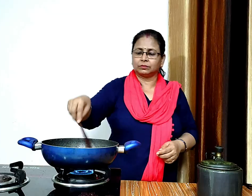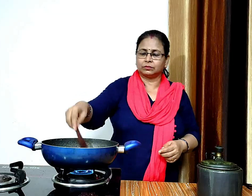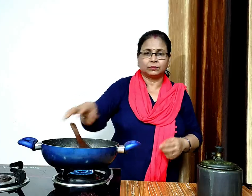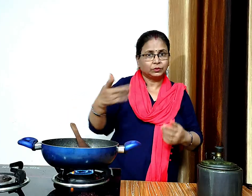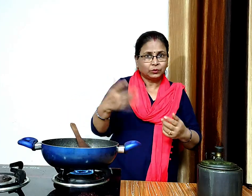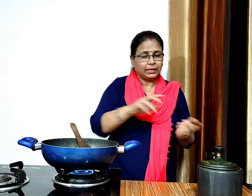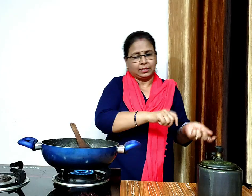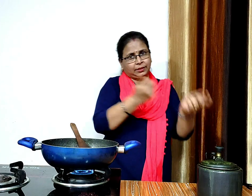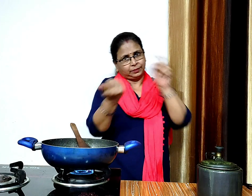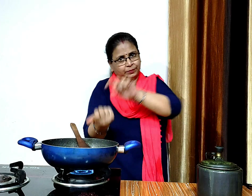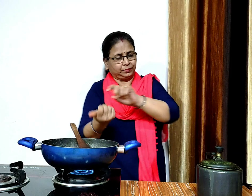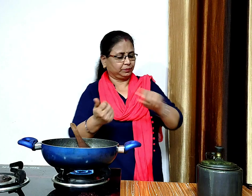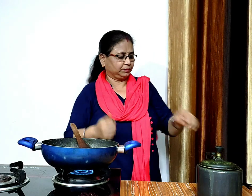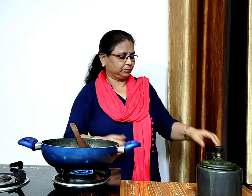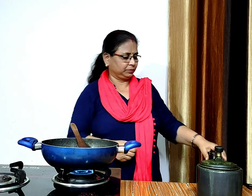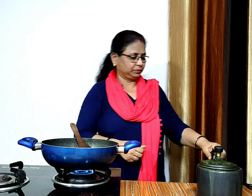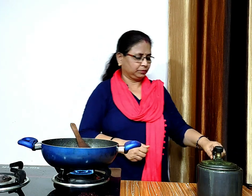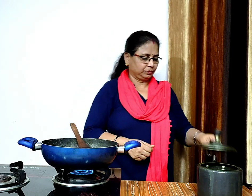अब इसमें ओबली हुई दाल डाल देंगे